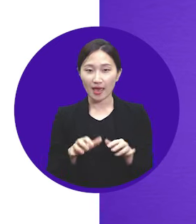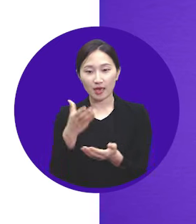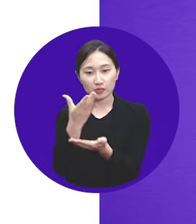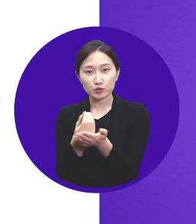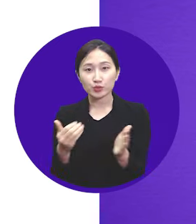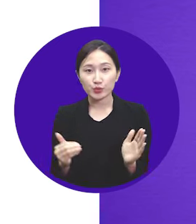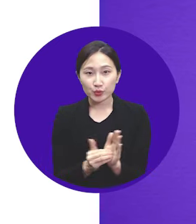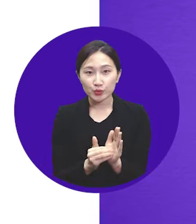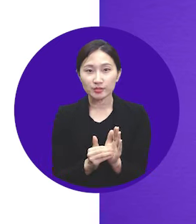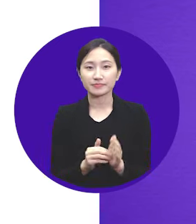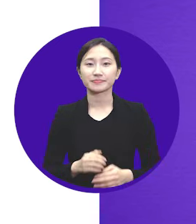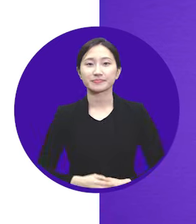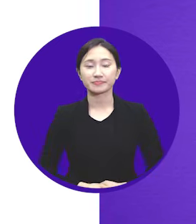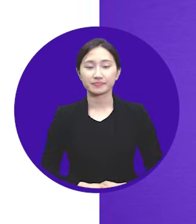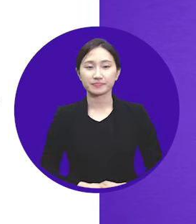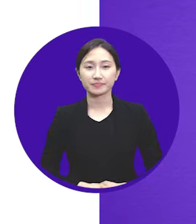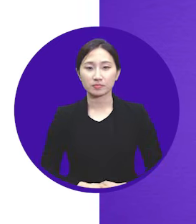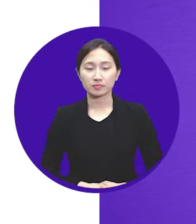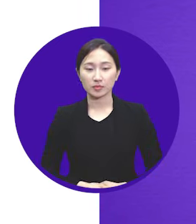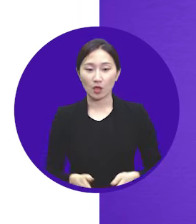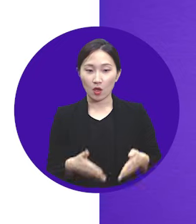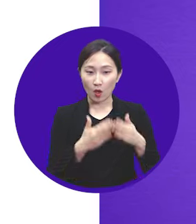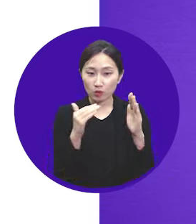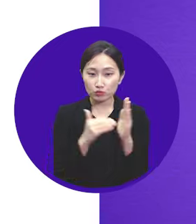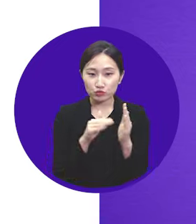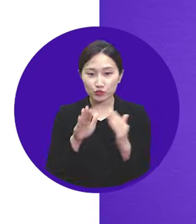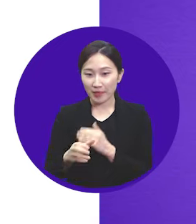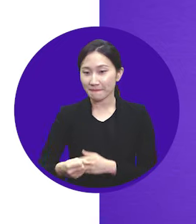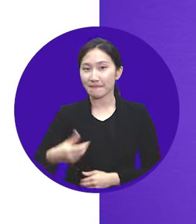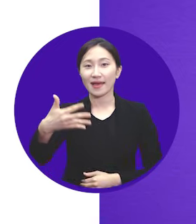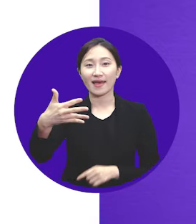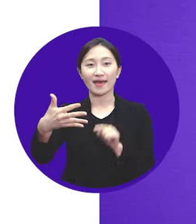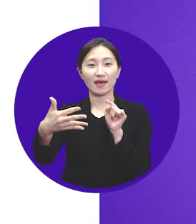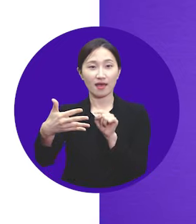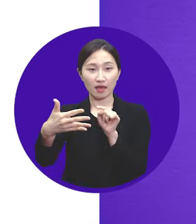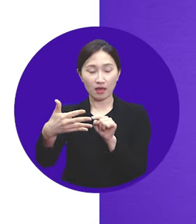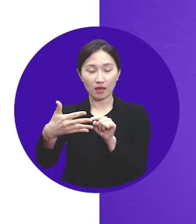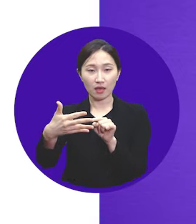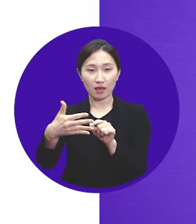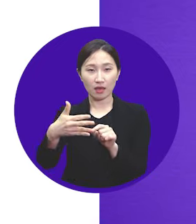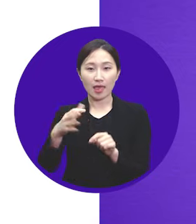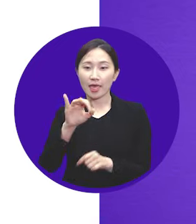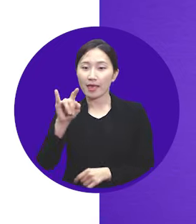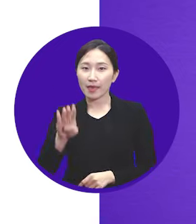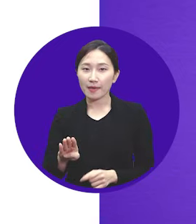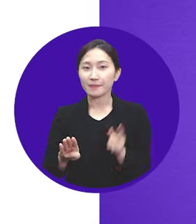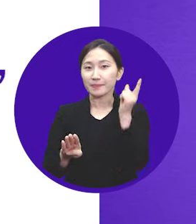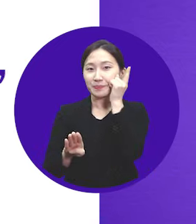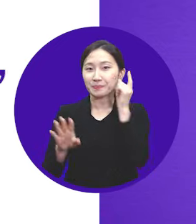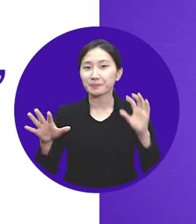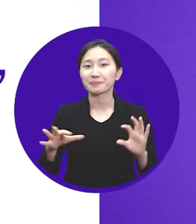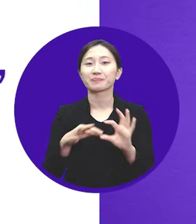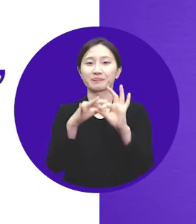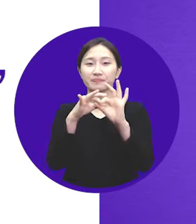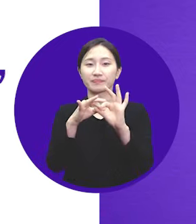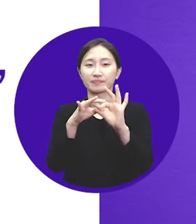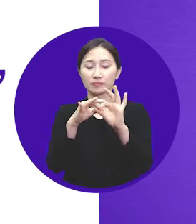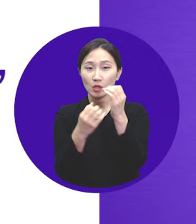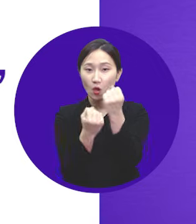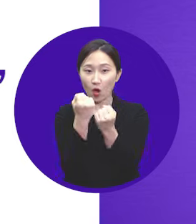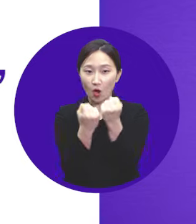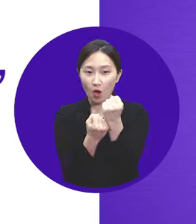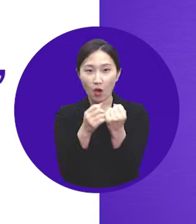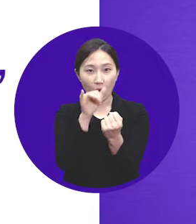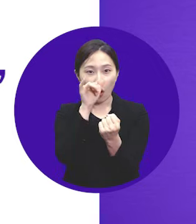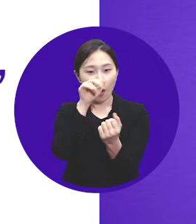검색해서 다운을 받으시면 되는데요. 설치된 영웅은 S샵 앱으로 들어가시면 앱 접근 권한 안내입니다라는 화면이